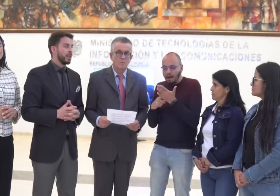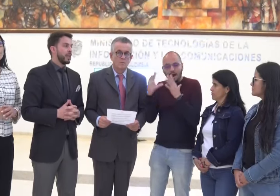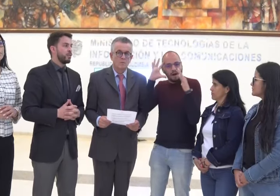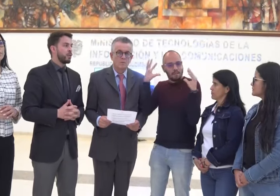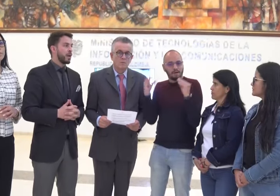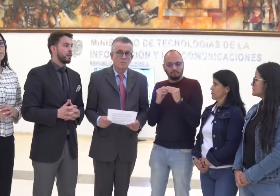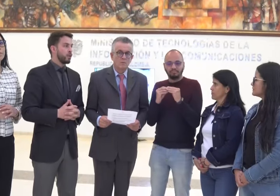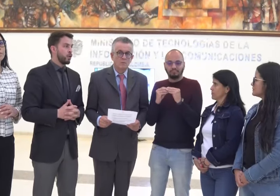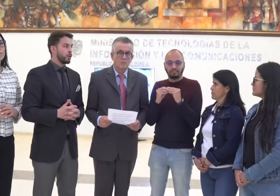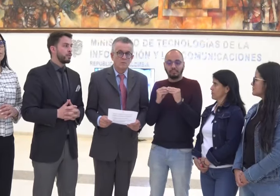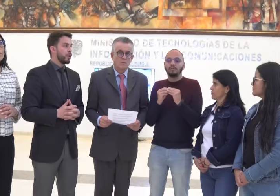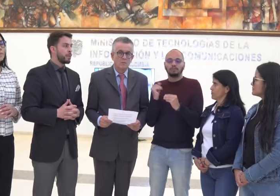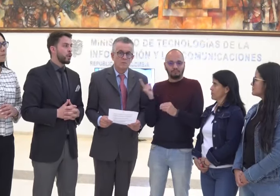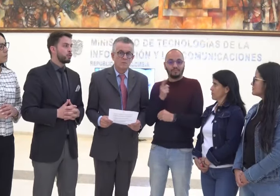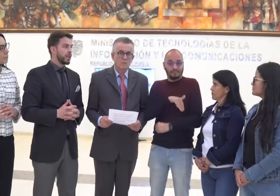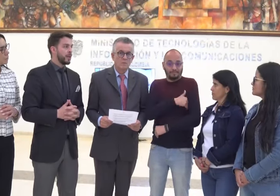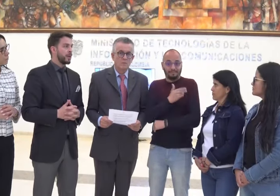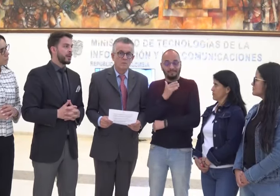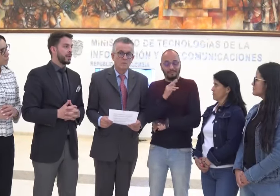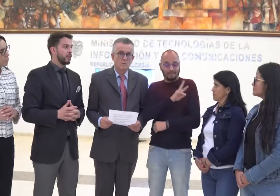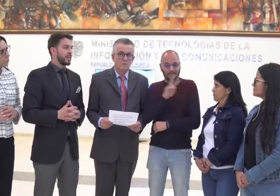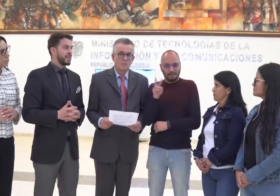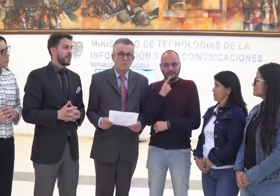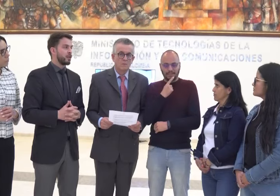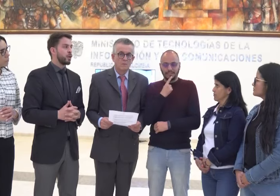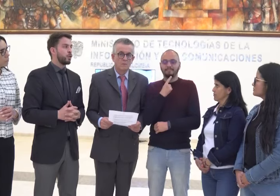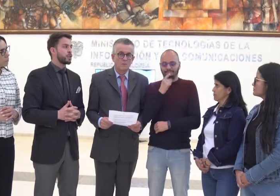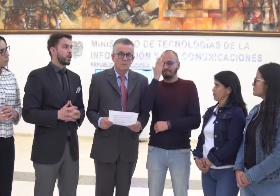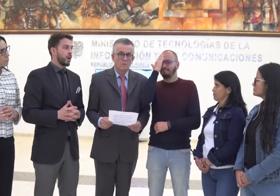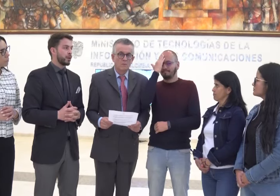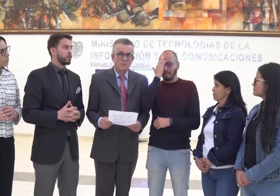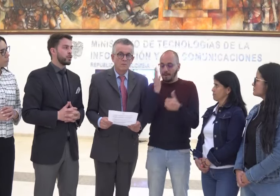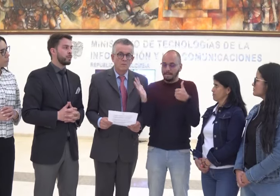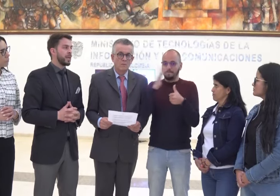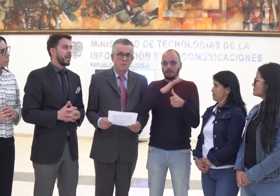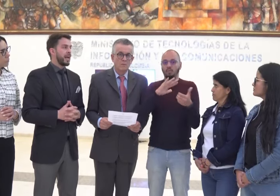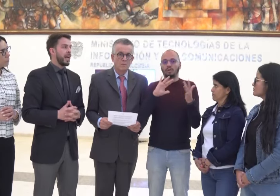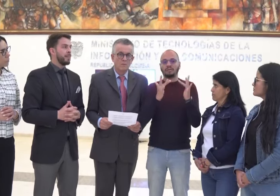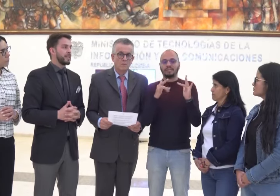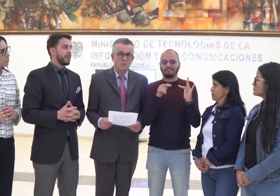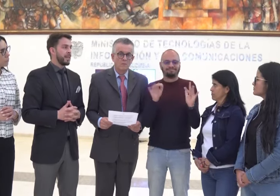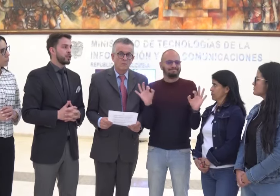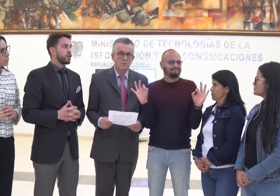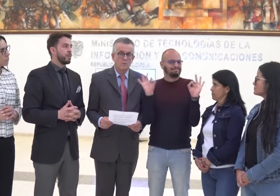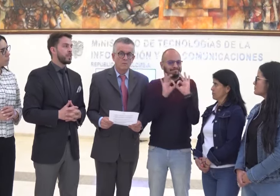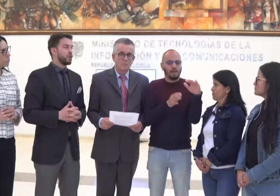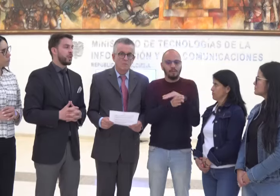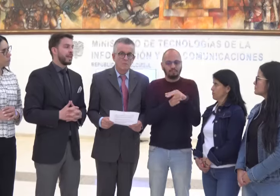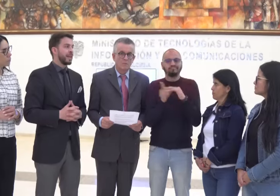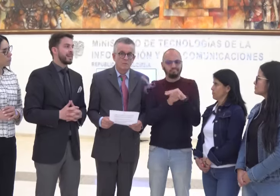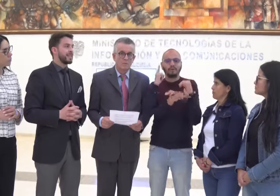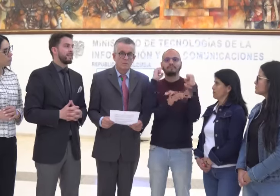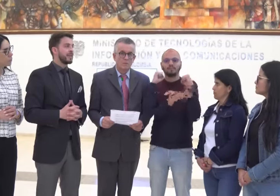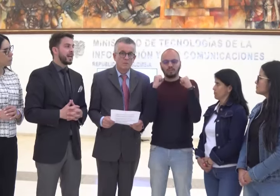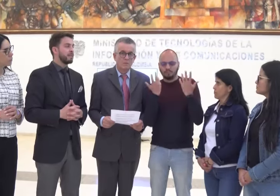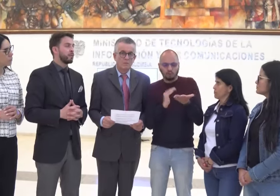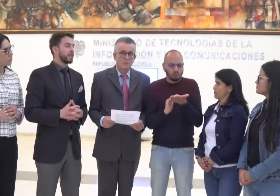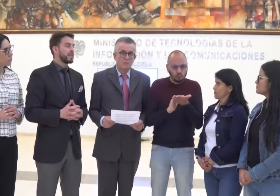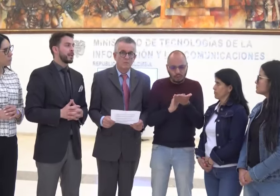fue una reunión muy productiva en donde se llegaron algunos acuerdos. El viceministro menciona que es de vital importancia